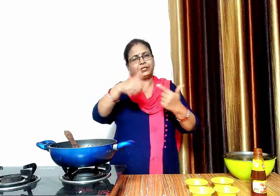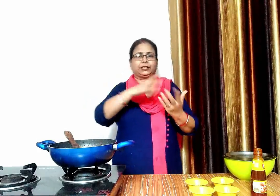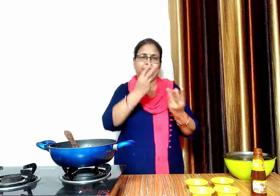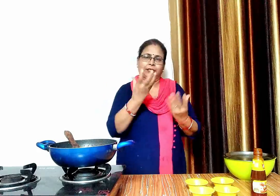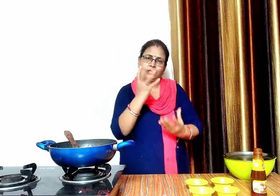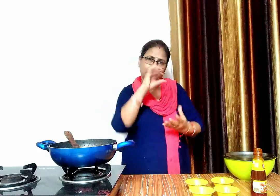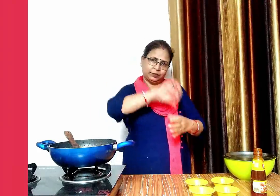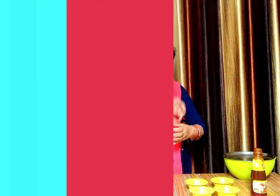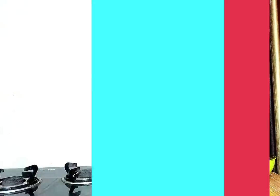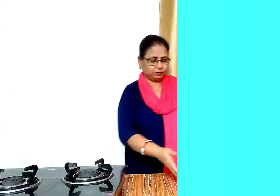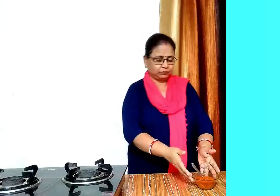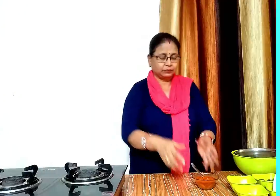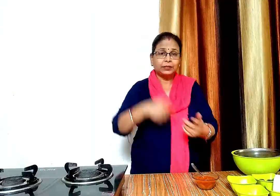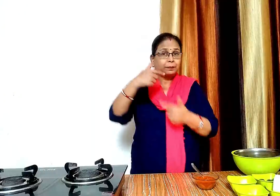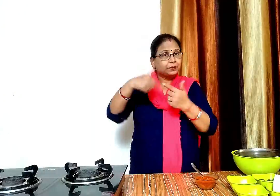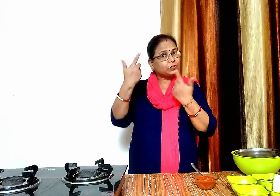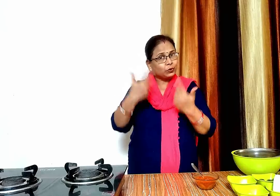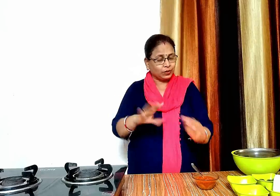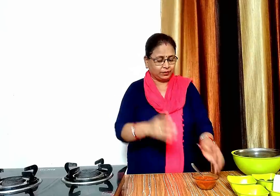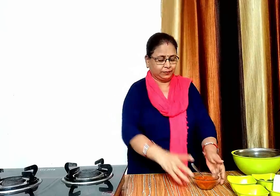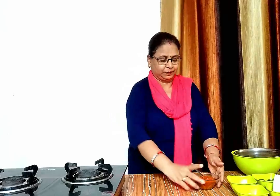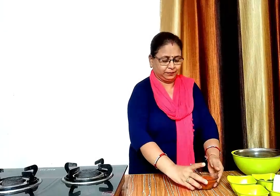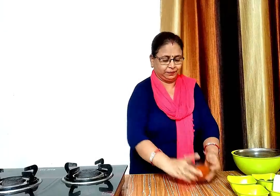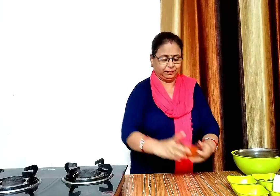इसे पीस लेंगे पीज़ा साउस बन गई है